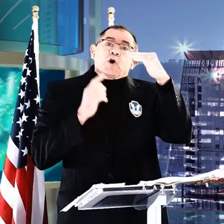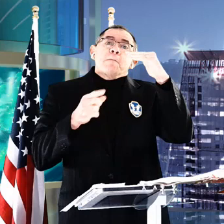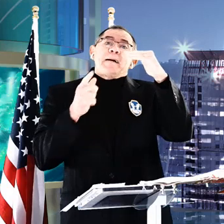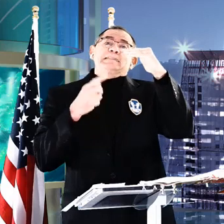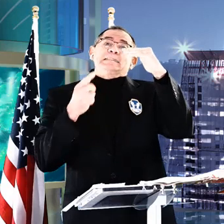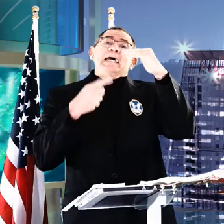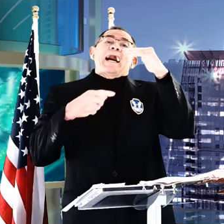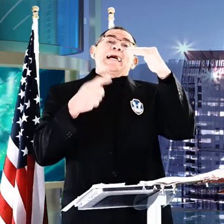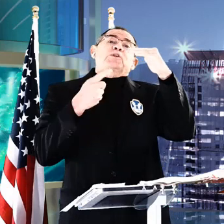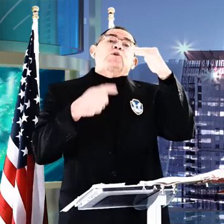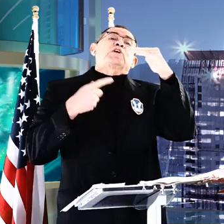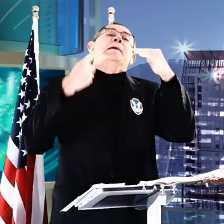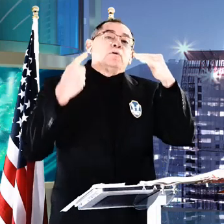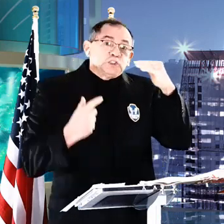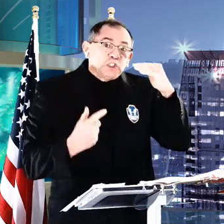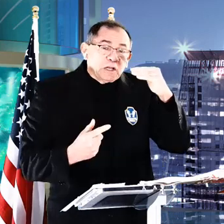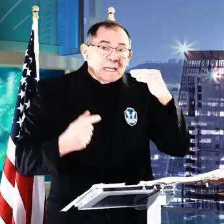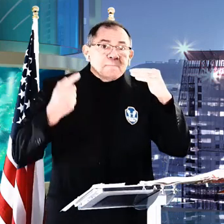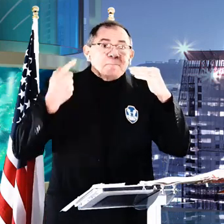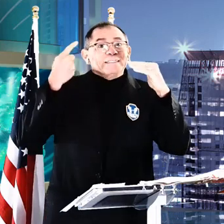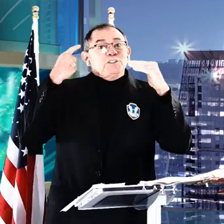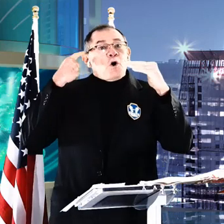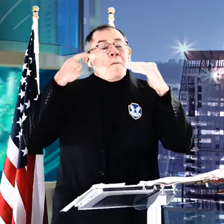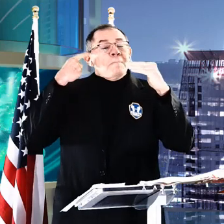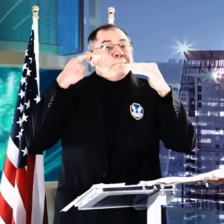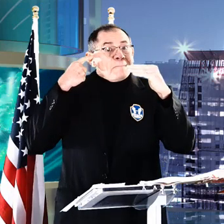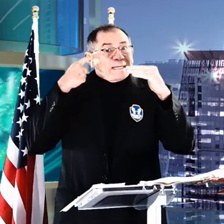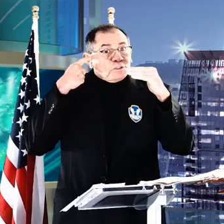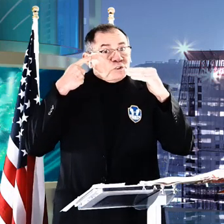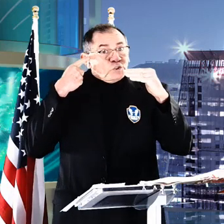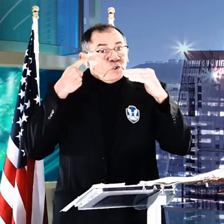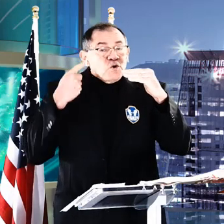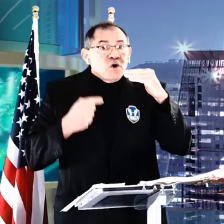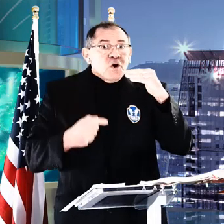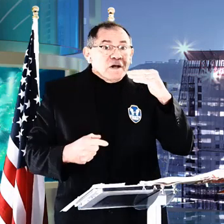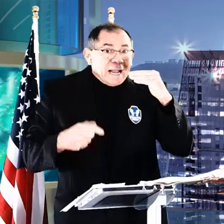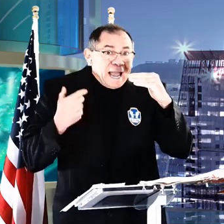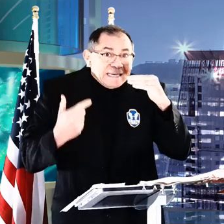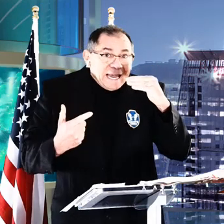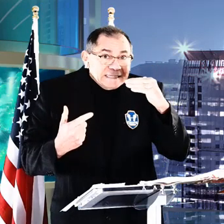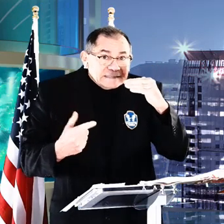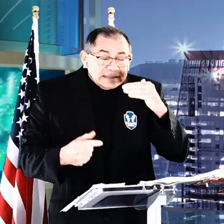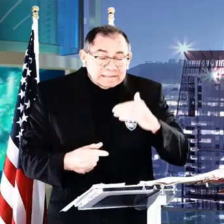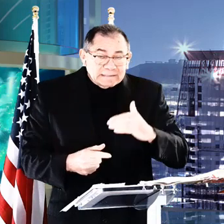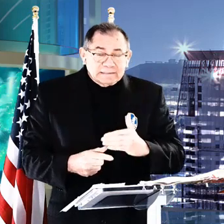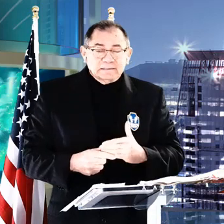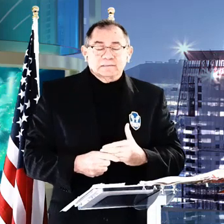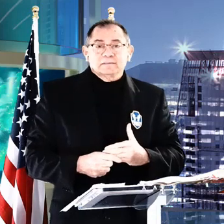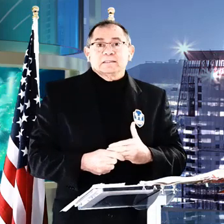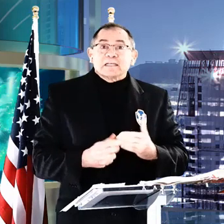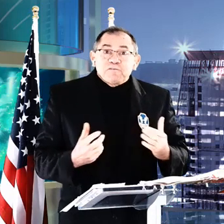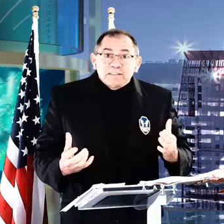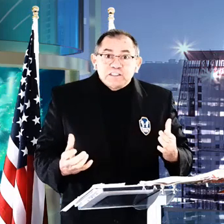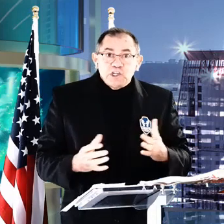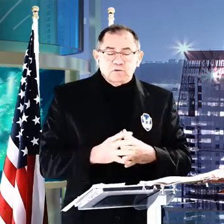con base a tus emociones, más no, más tu análisis, reflexión.